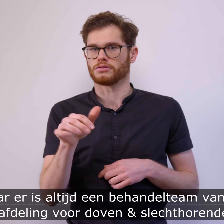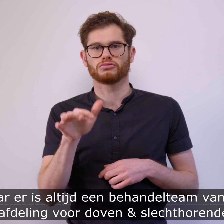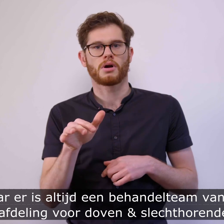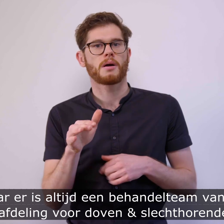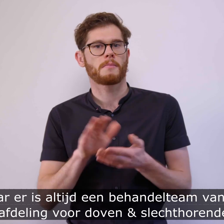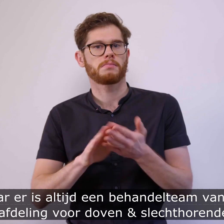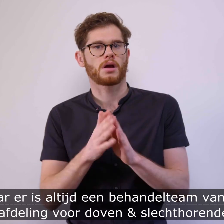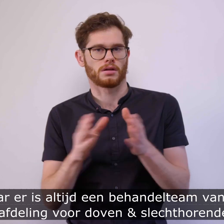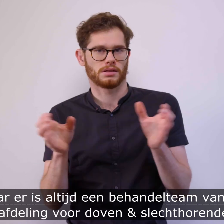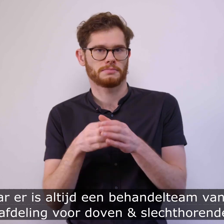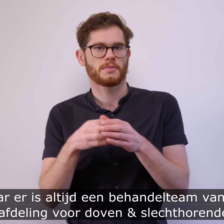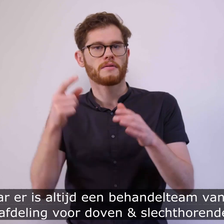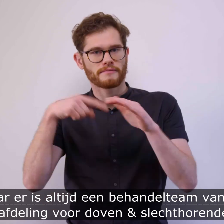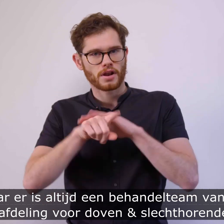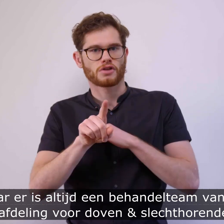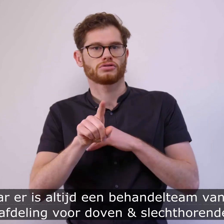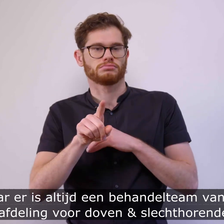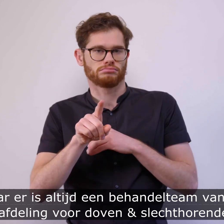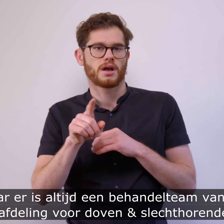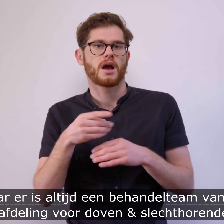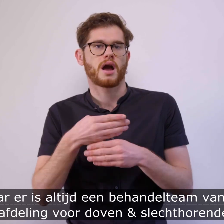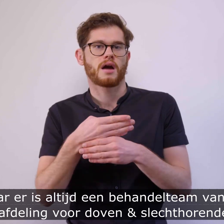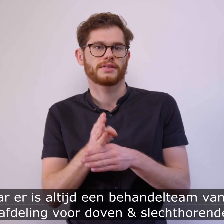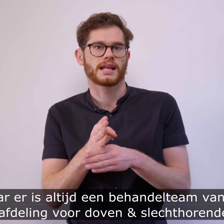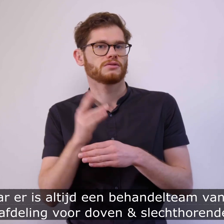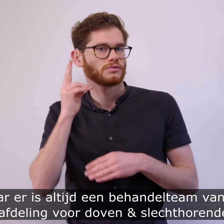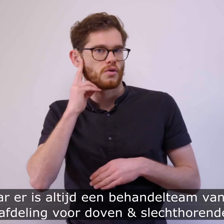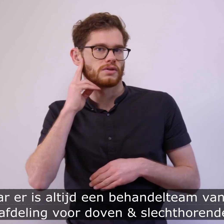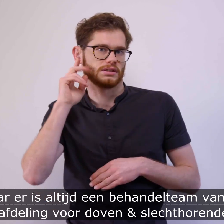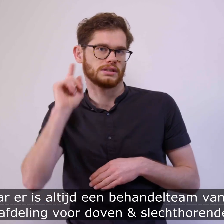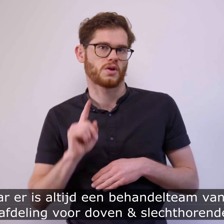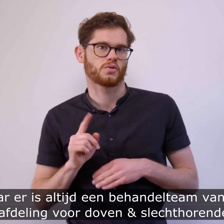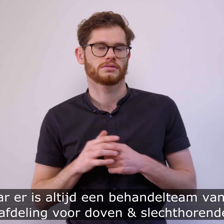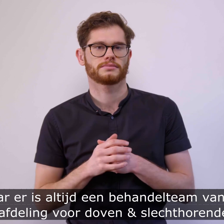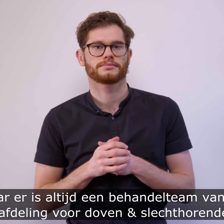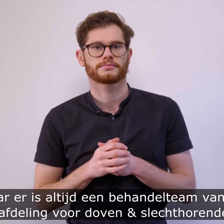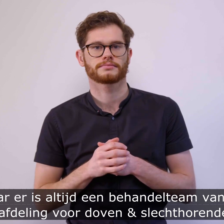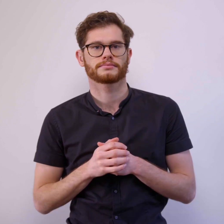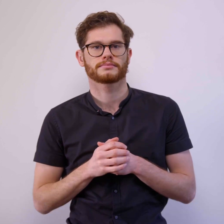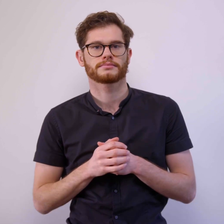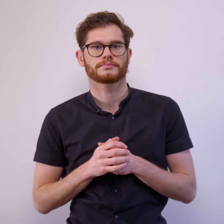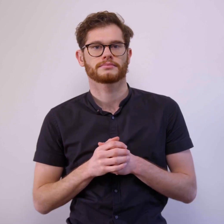altijd een behandelteam vanuit de afdeling voor doven en slechthorenden. Goed. Goed. ***